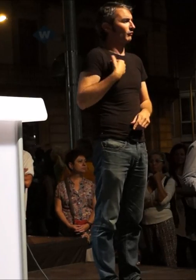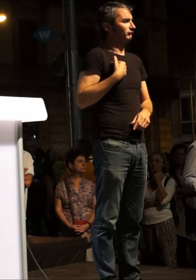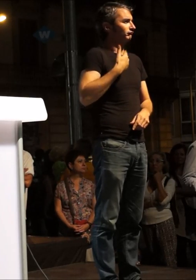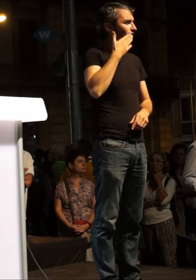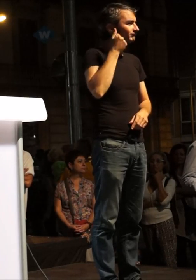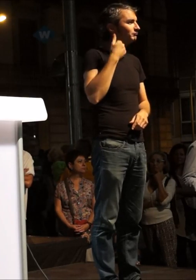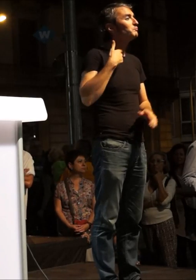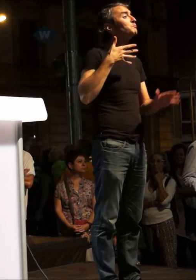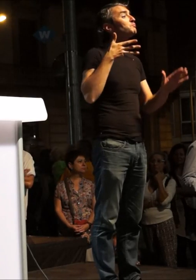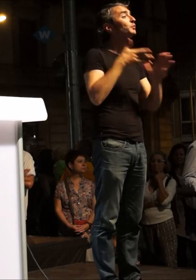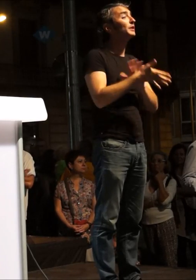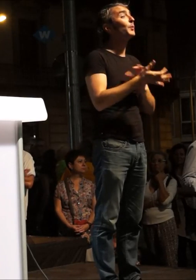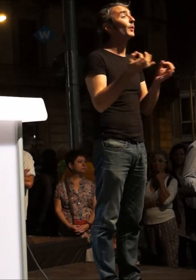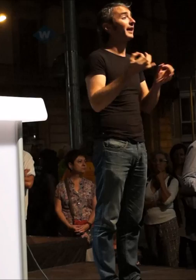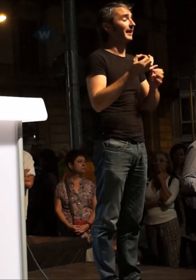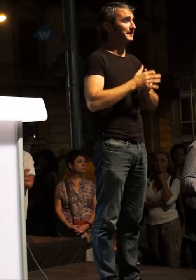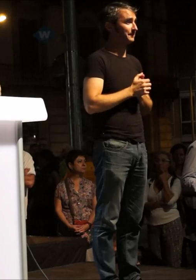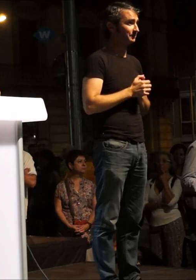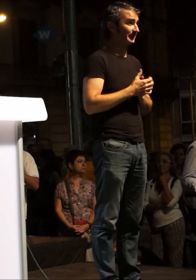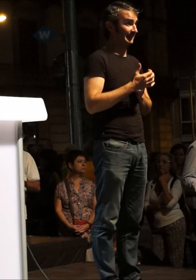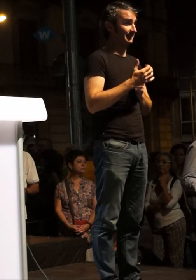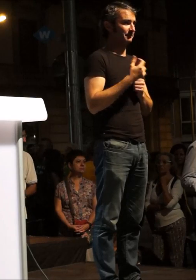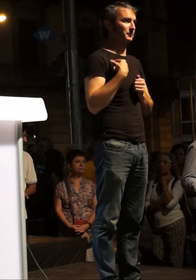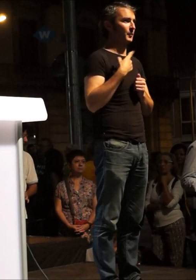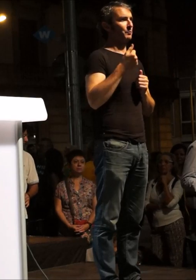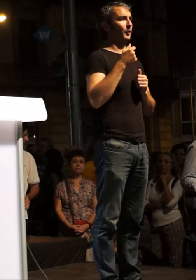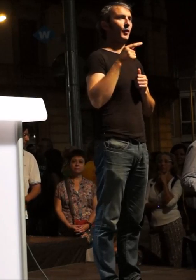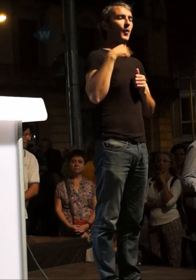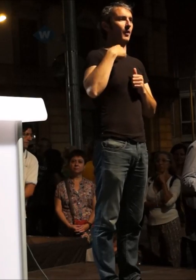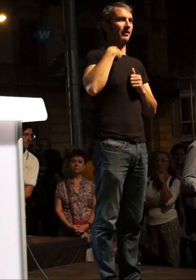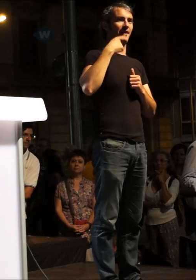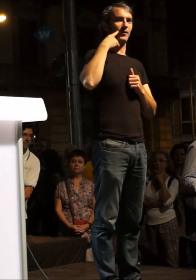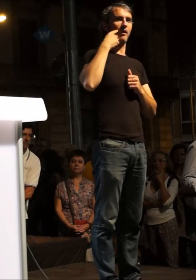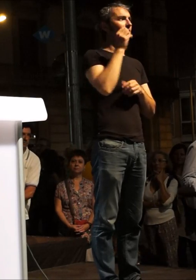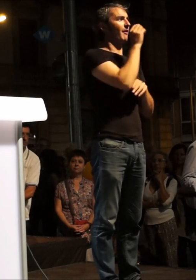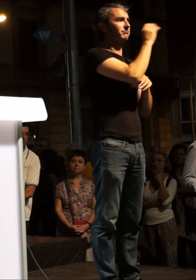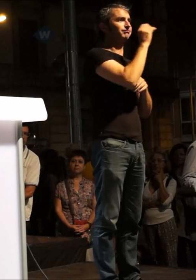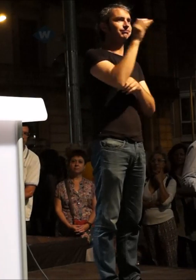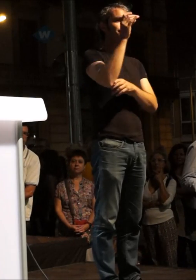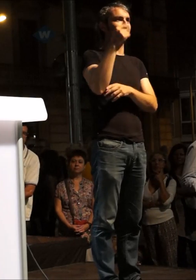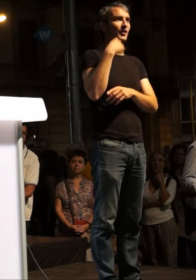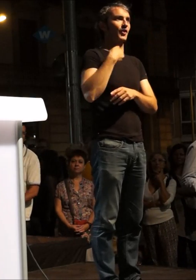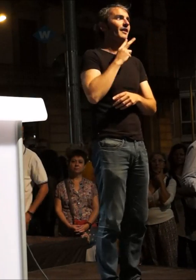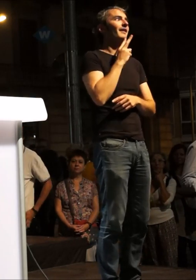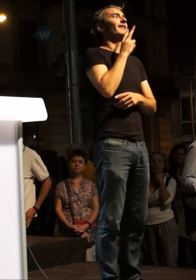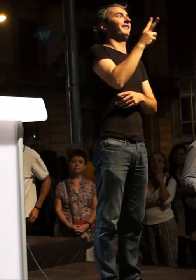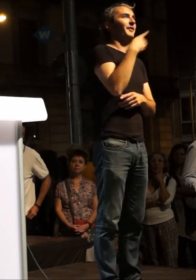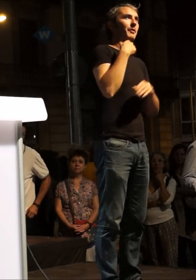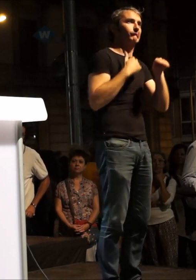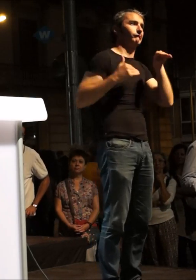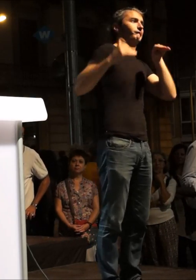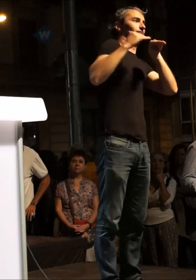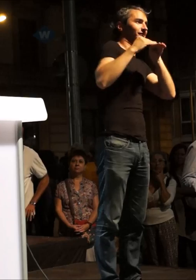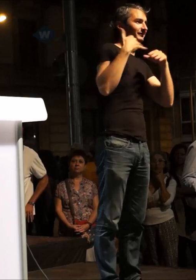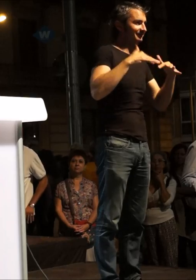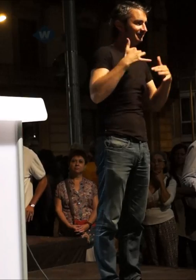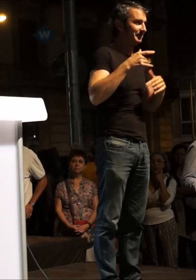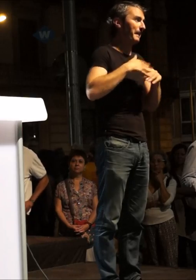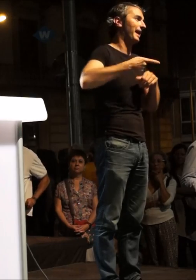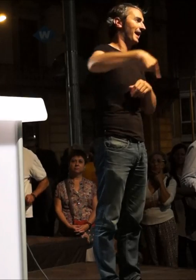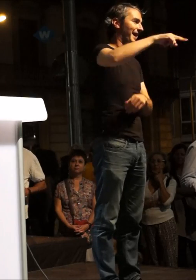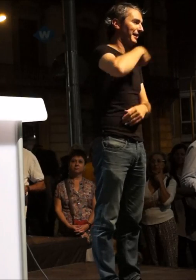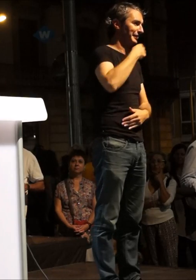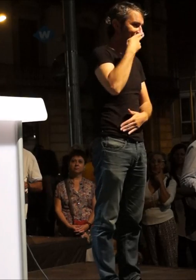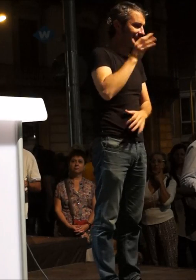honor perquè situen el llistó alt de cara a poder dir alguna cosa avui, que us interessi alguna cosa